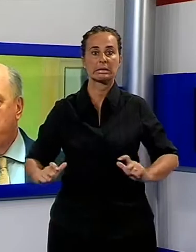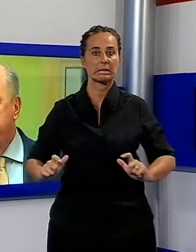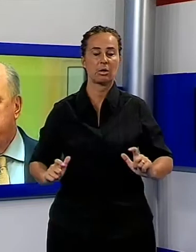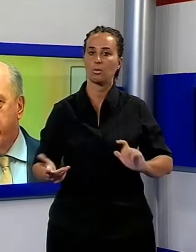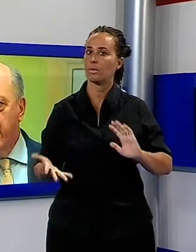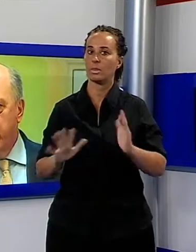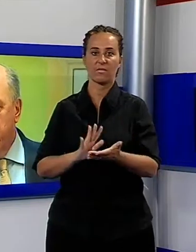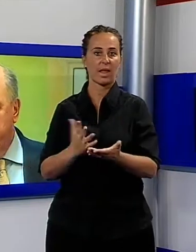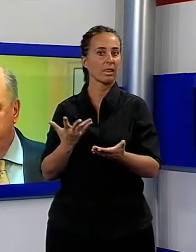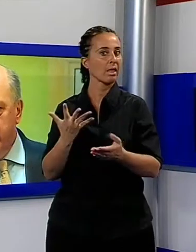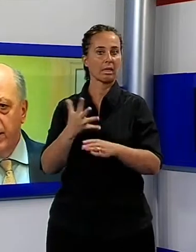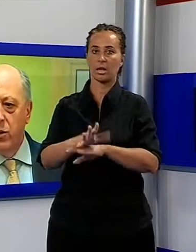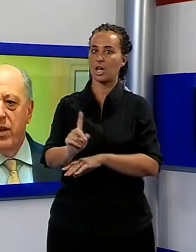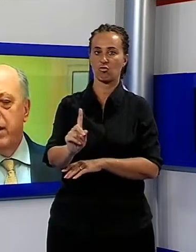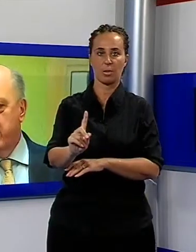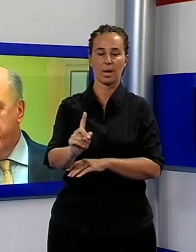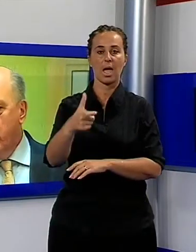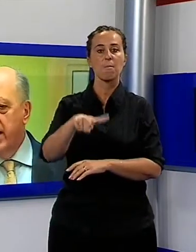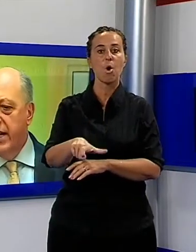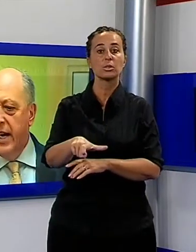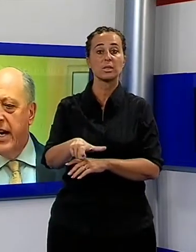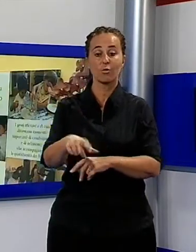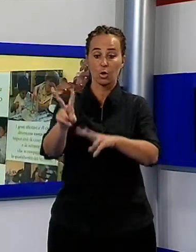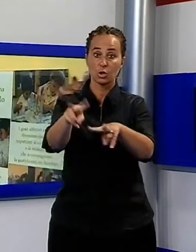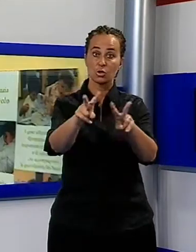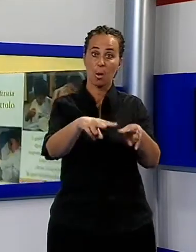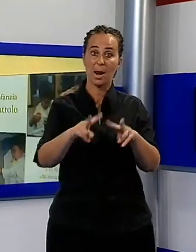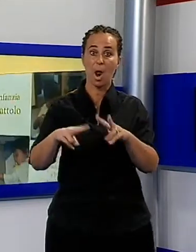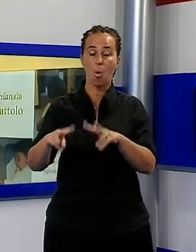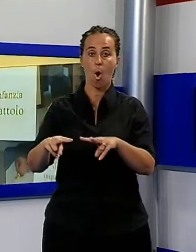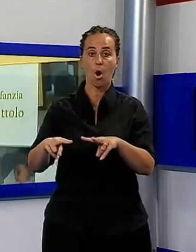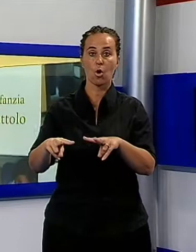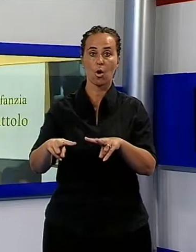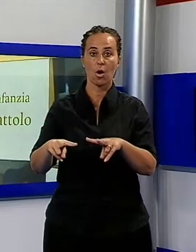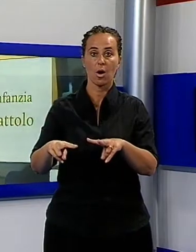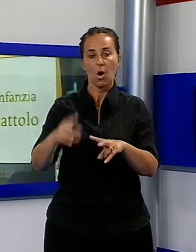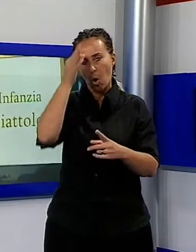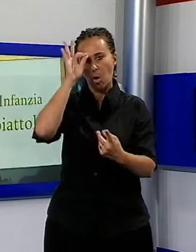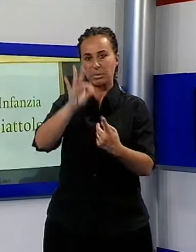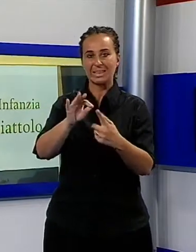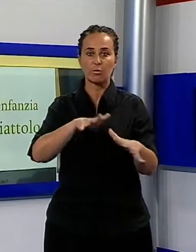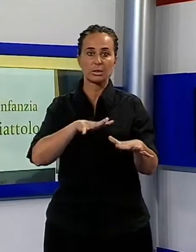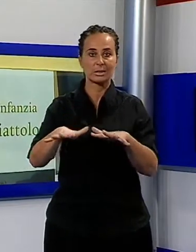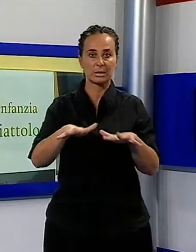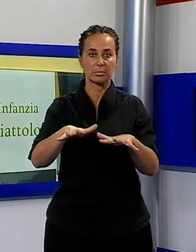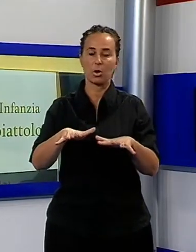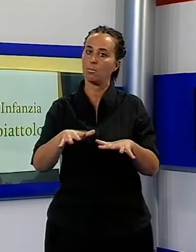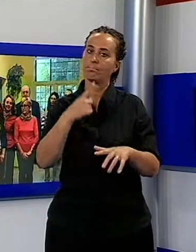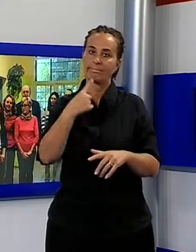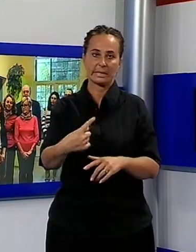a causa di carenze statiche emerse nel corso di una serie di verifiche sulla vulnerabilità sismica. Nei giorni scorsi,